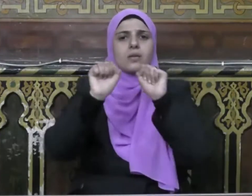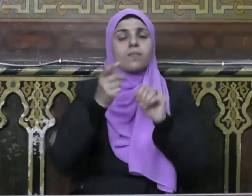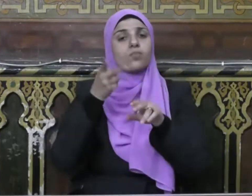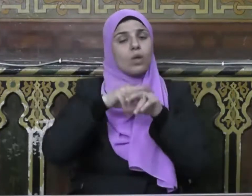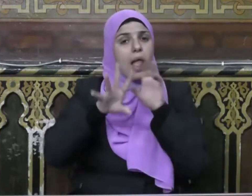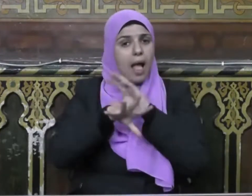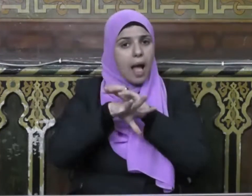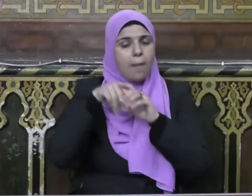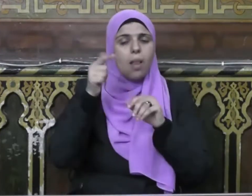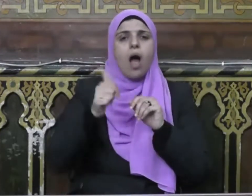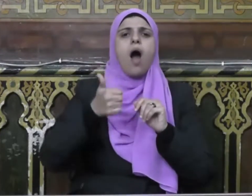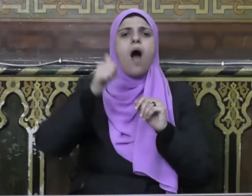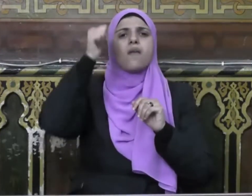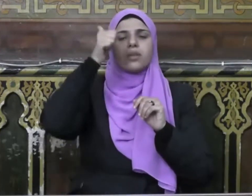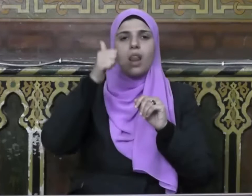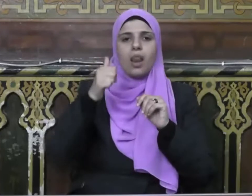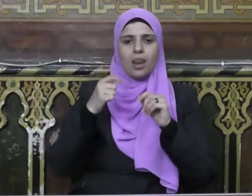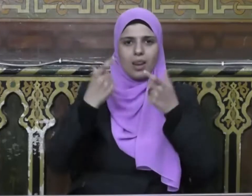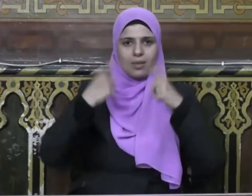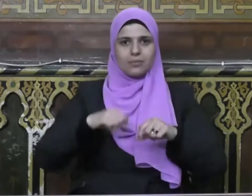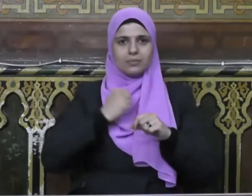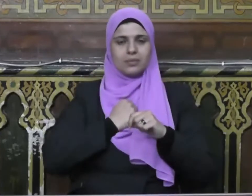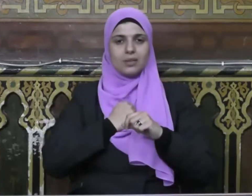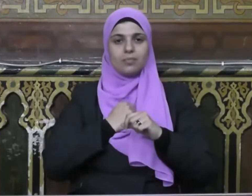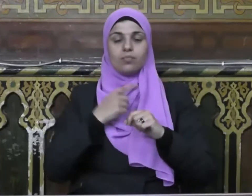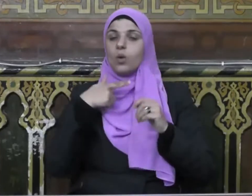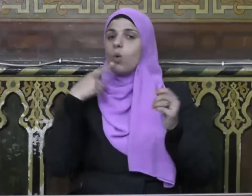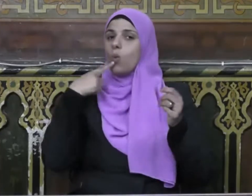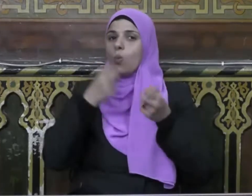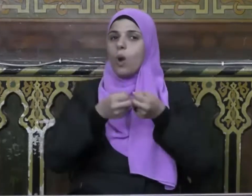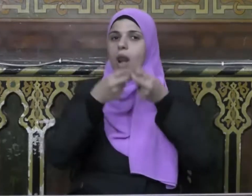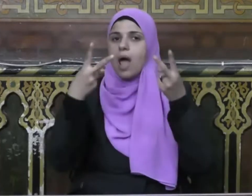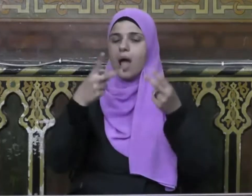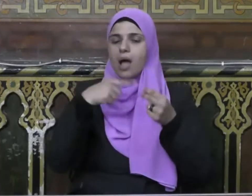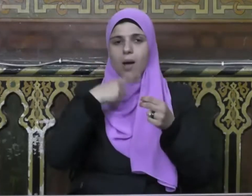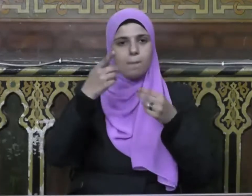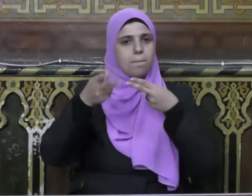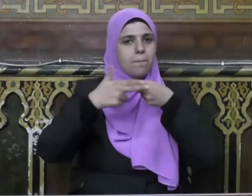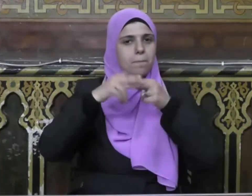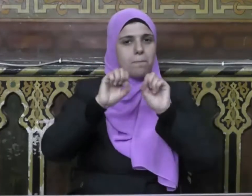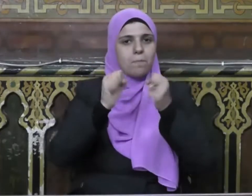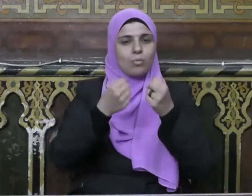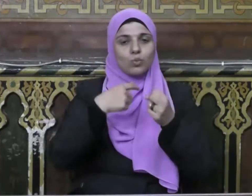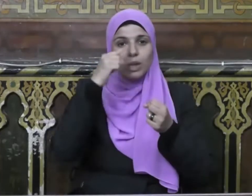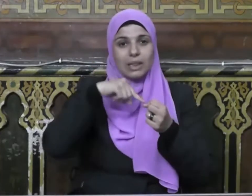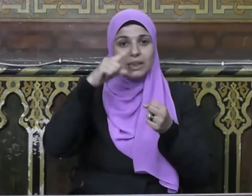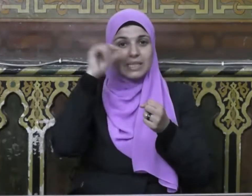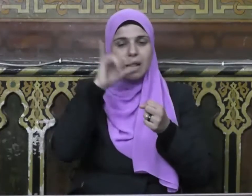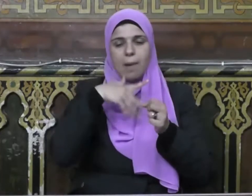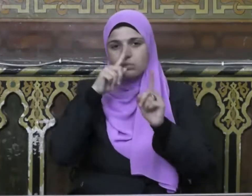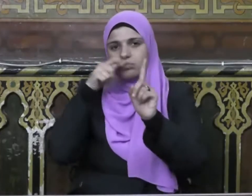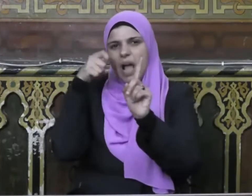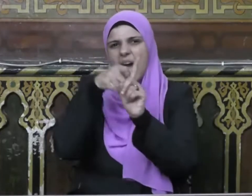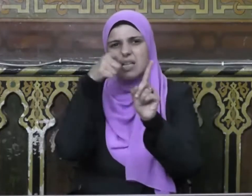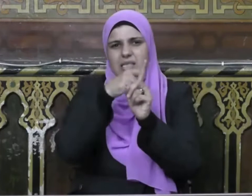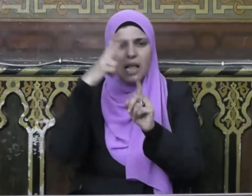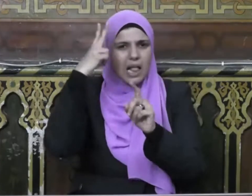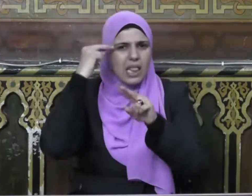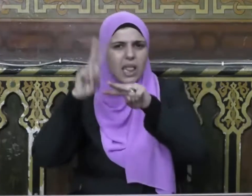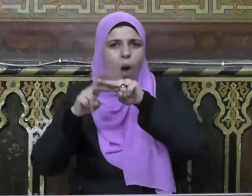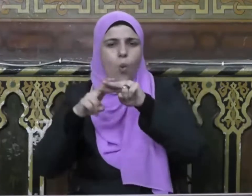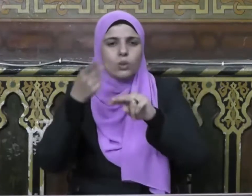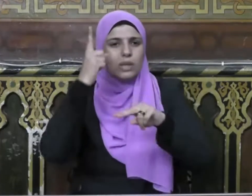وتعدها أسمى من غيرها وقد نهان الإسلام عن التعرض بأذى